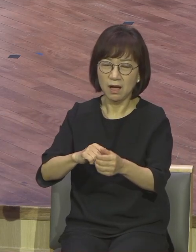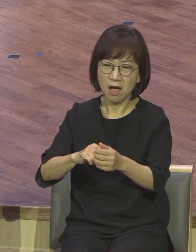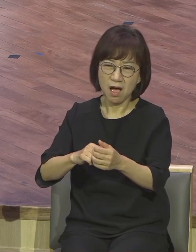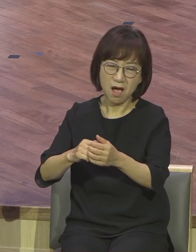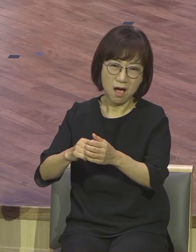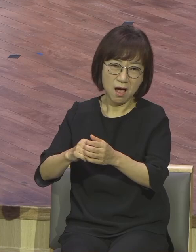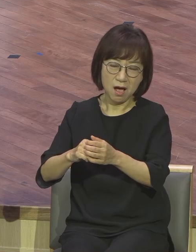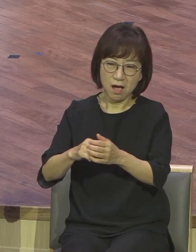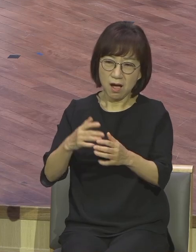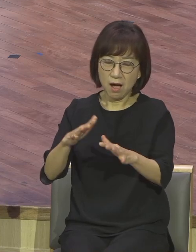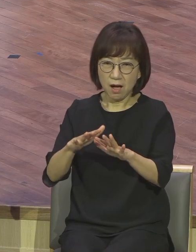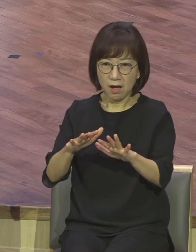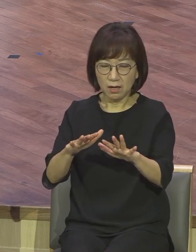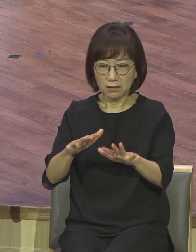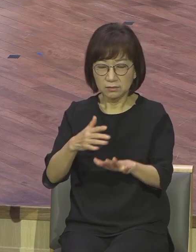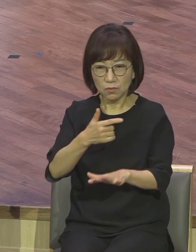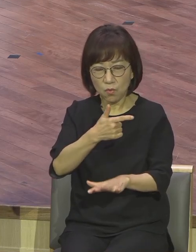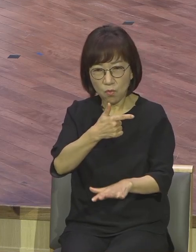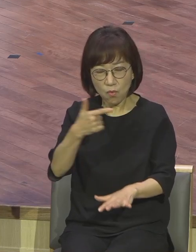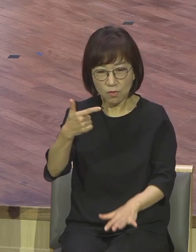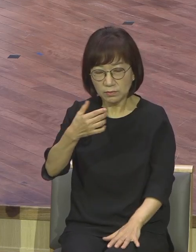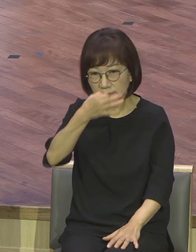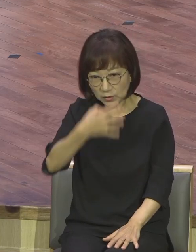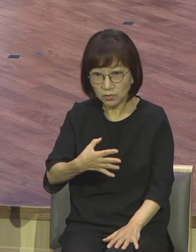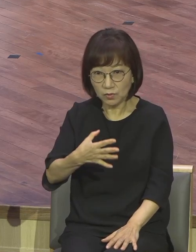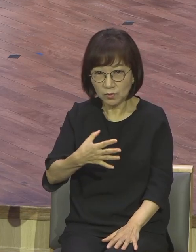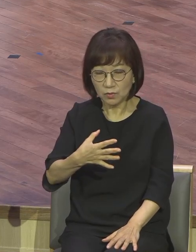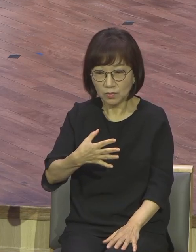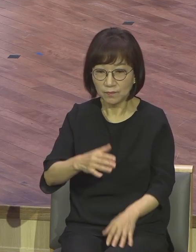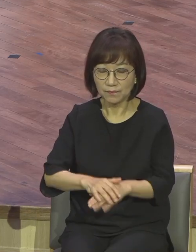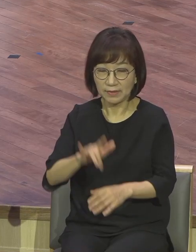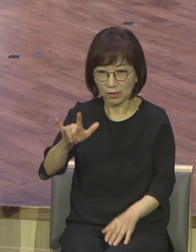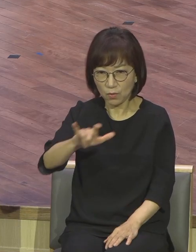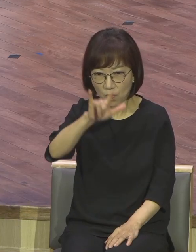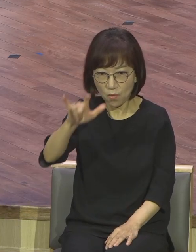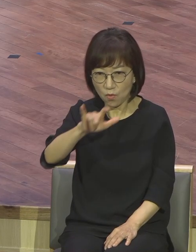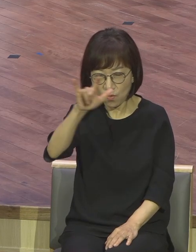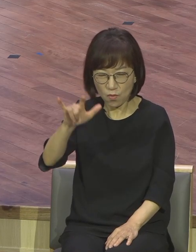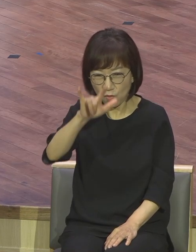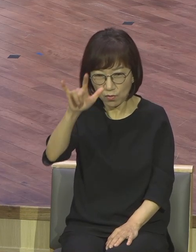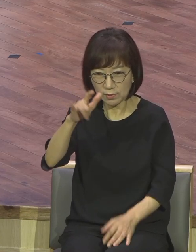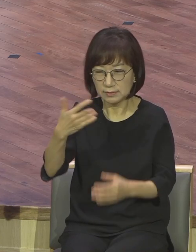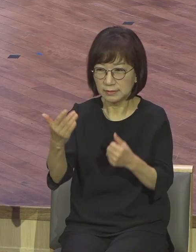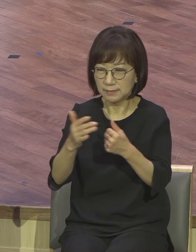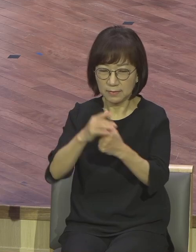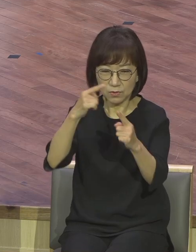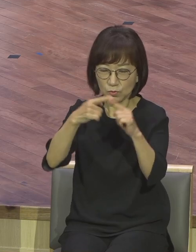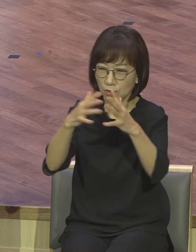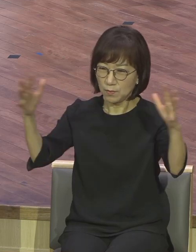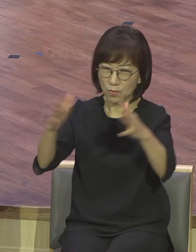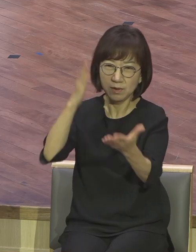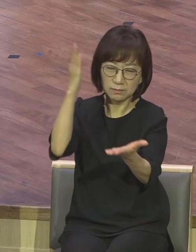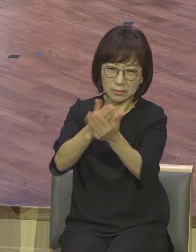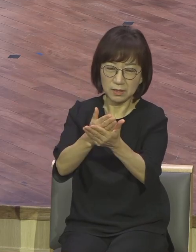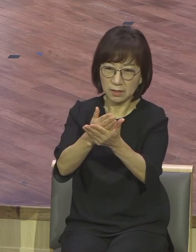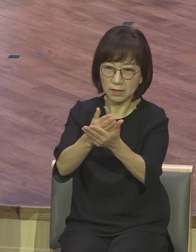묘하게 합류해서 꼼짝하지 못하도록 그렇게 만들어버렸습니다. 이런 상황 속에